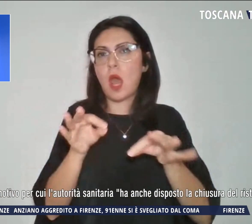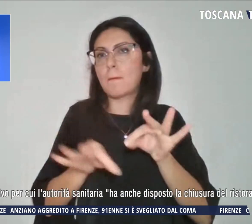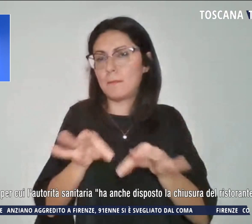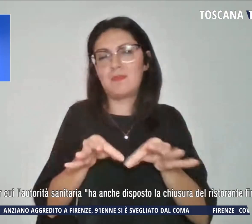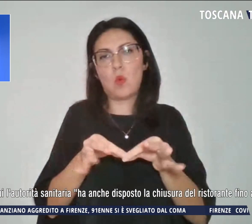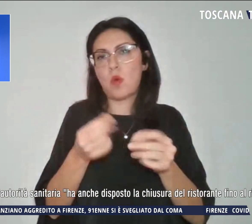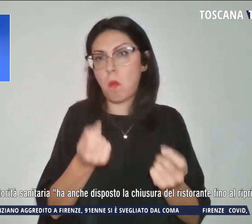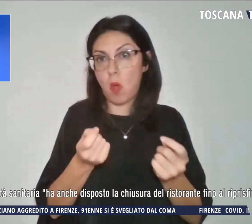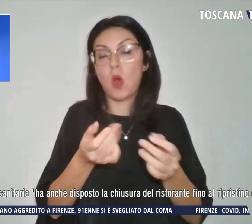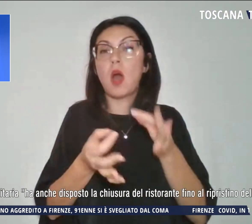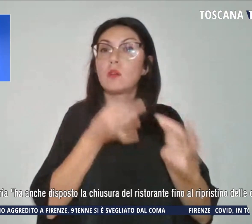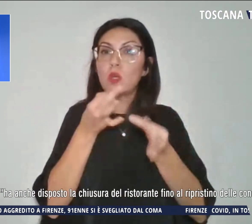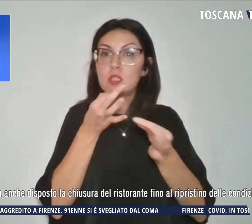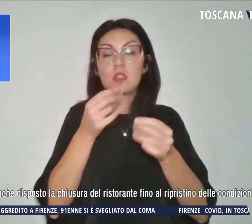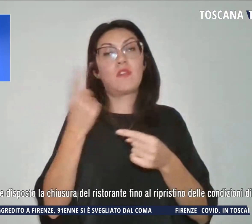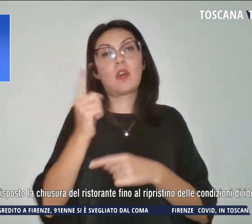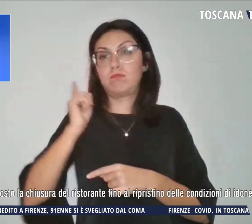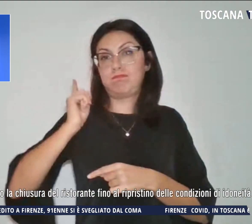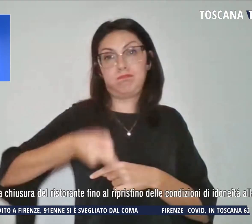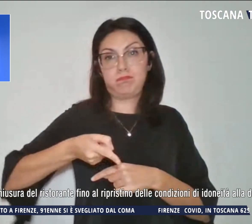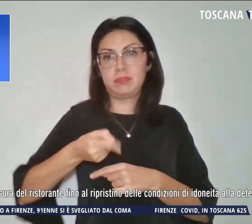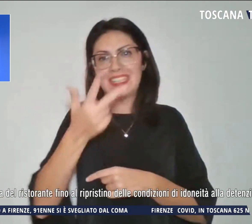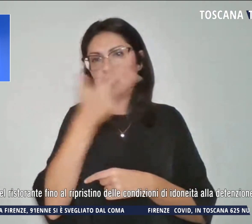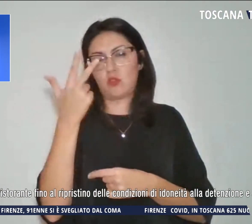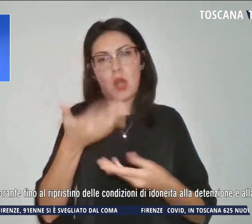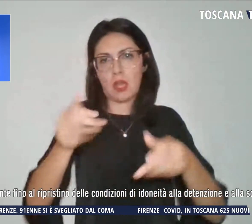disposto la chiusura del ristorante.